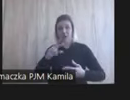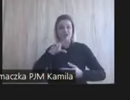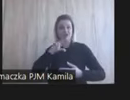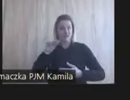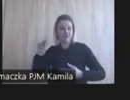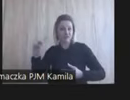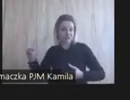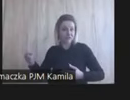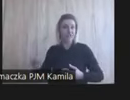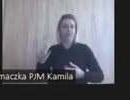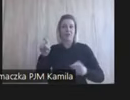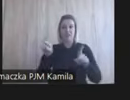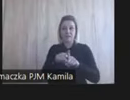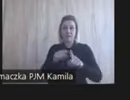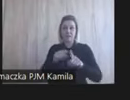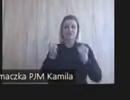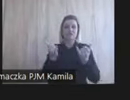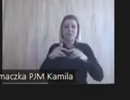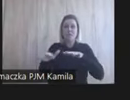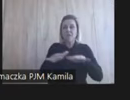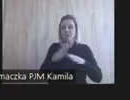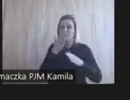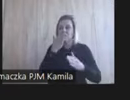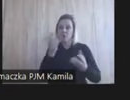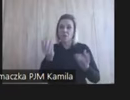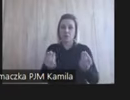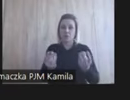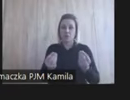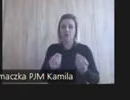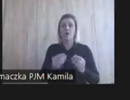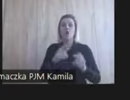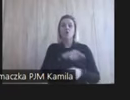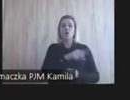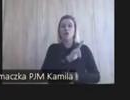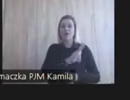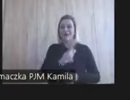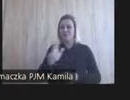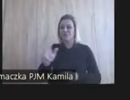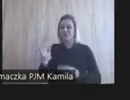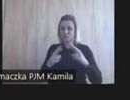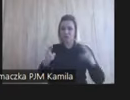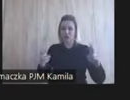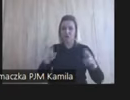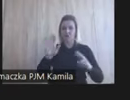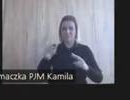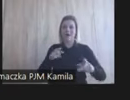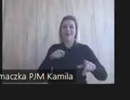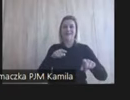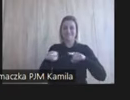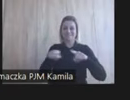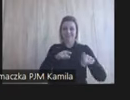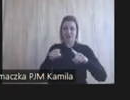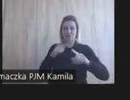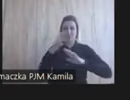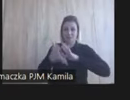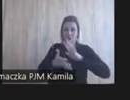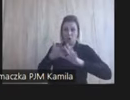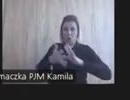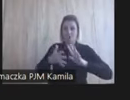w kontekście. I tak naprawdę każdy przedmiot, który tutaj widzicie, który ma ten znaczek i podświetla się na zielono,